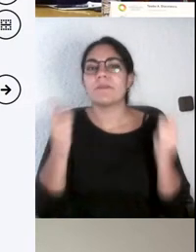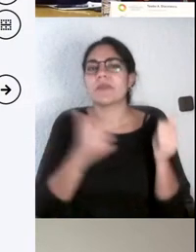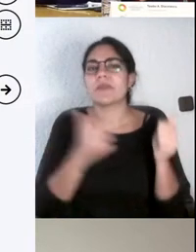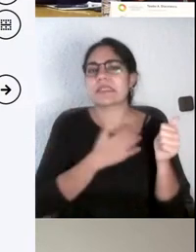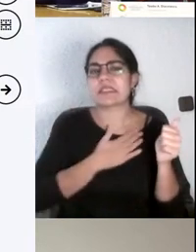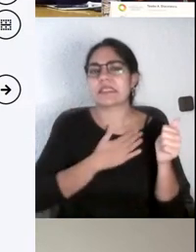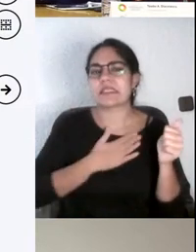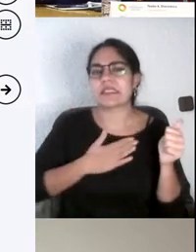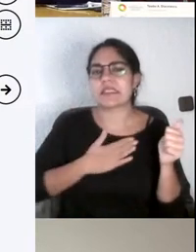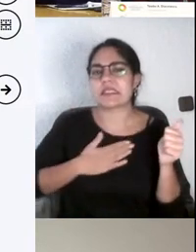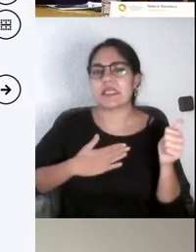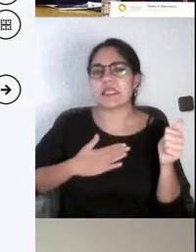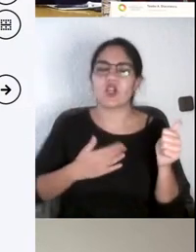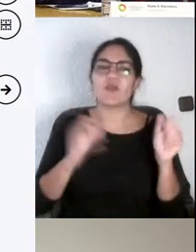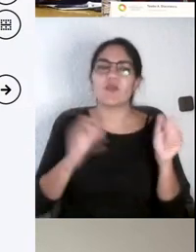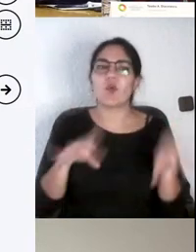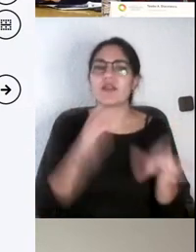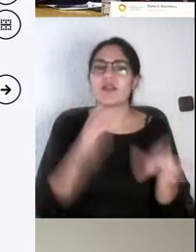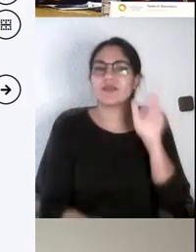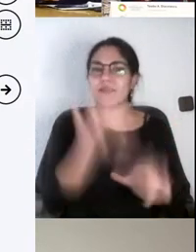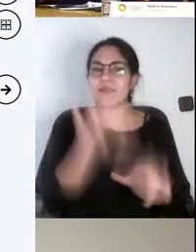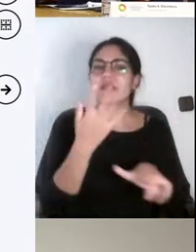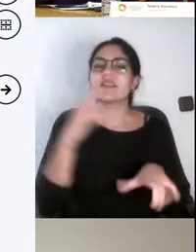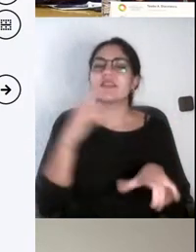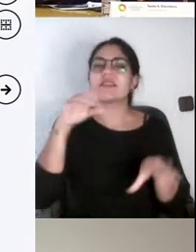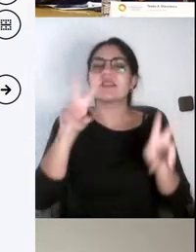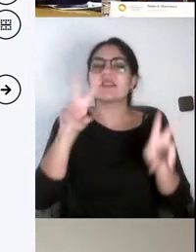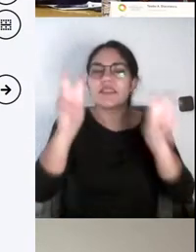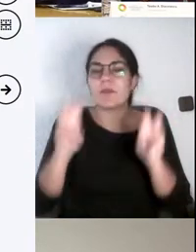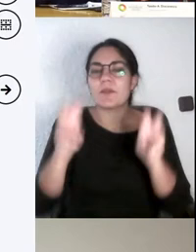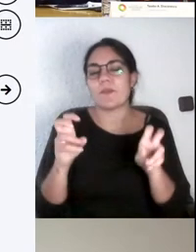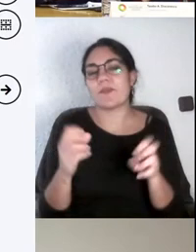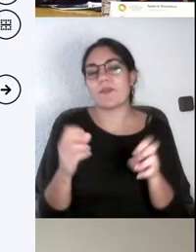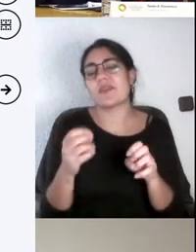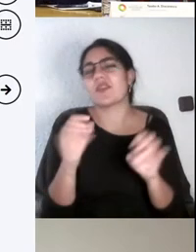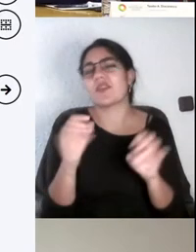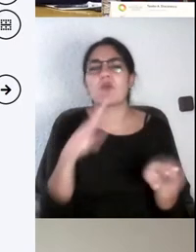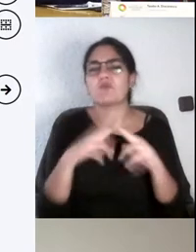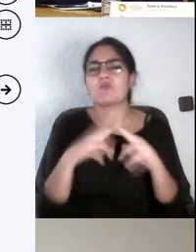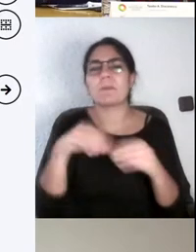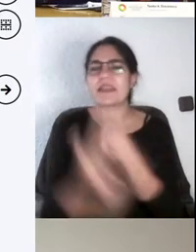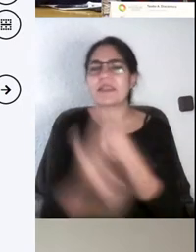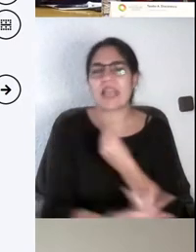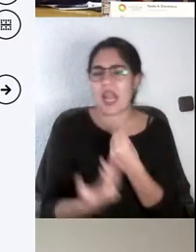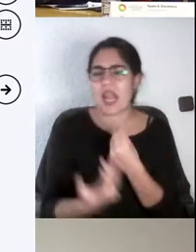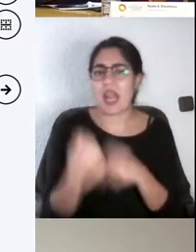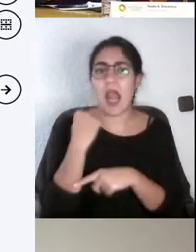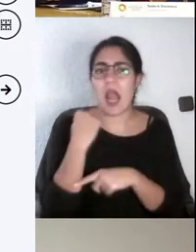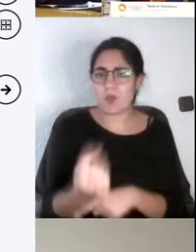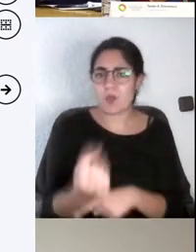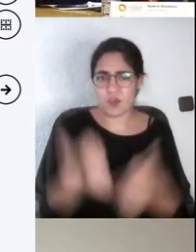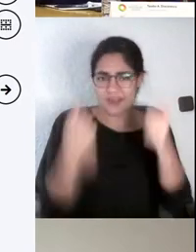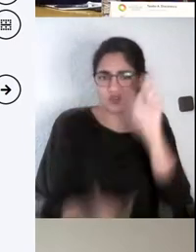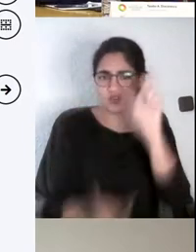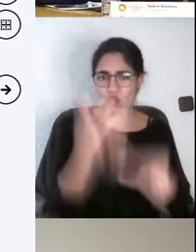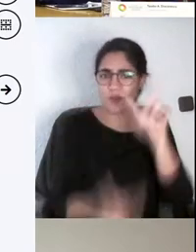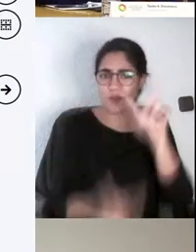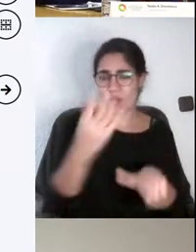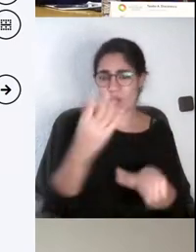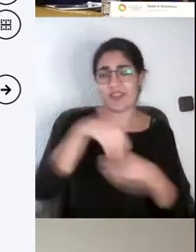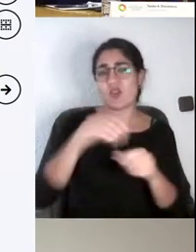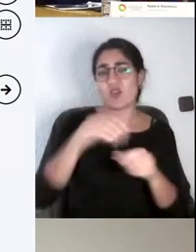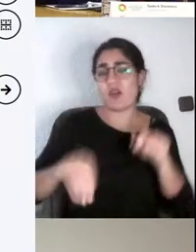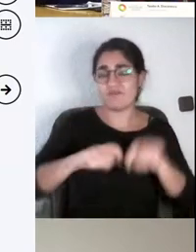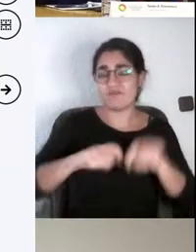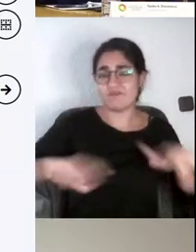para los estudiantes para que no se desenganchen de la asignatura, aunque en algún momento dejen de priorizar la asistencia. Porque